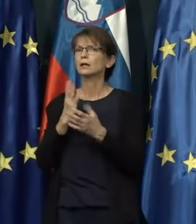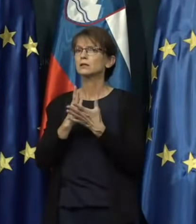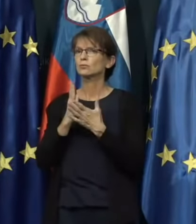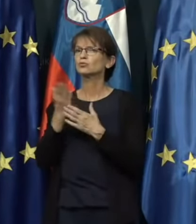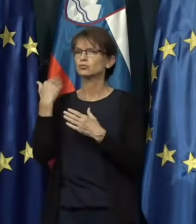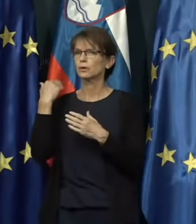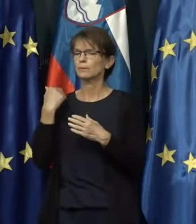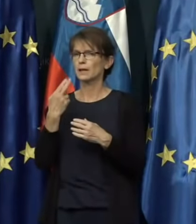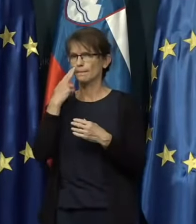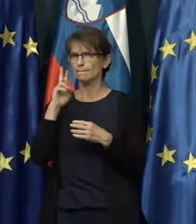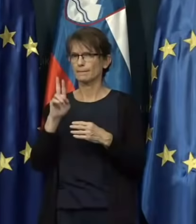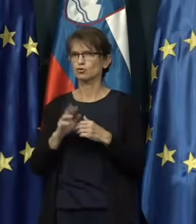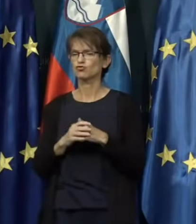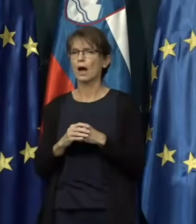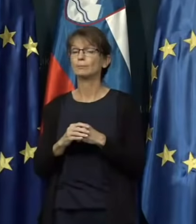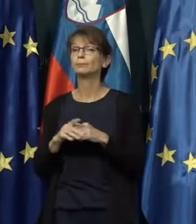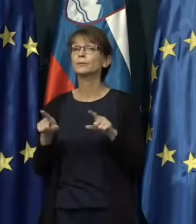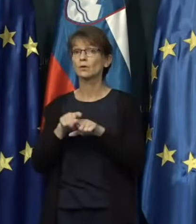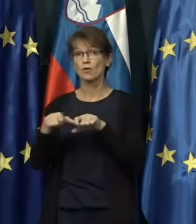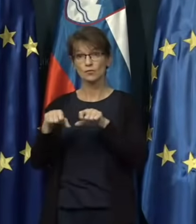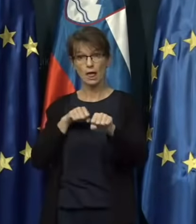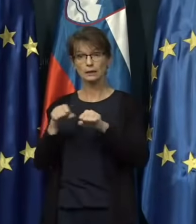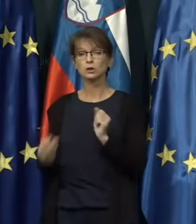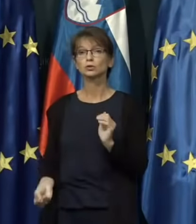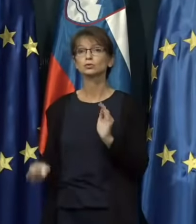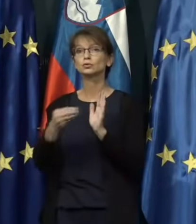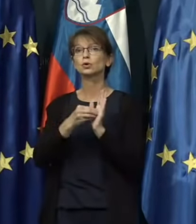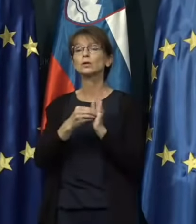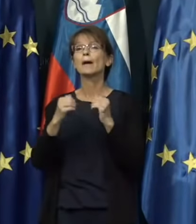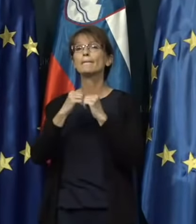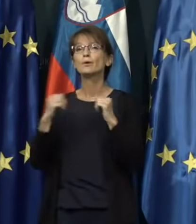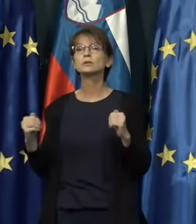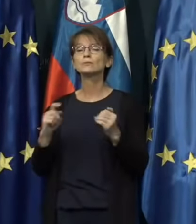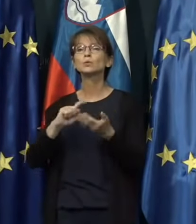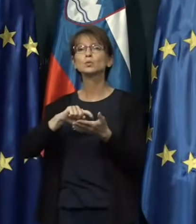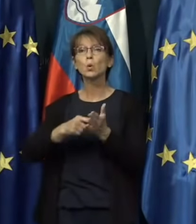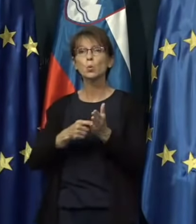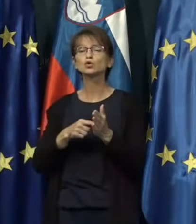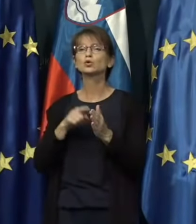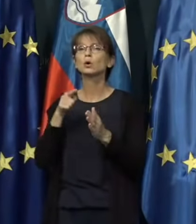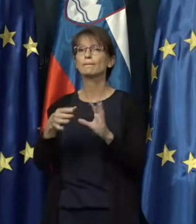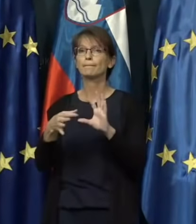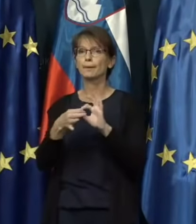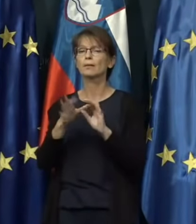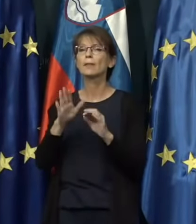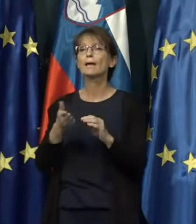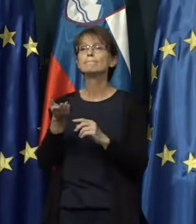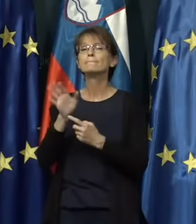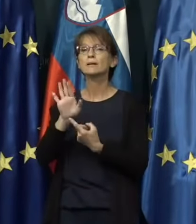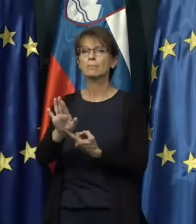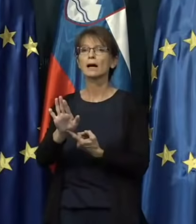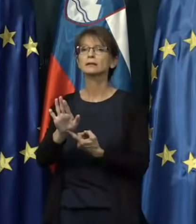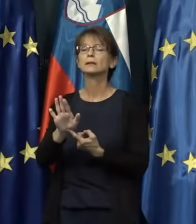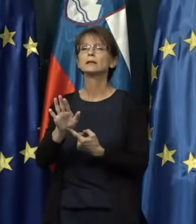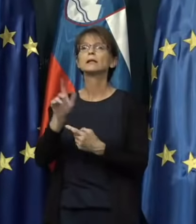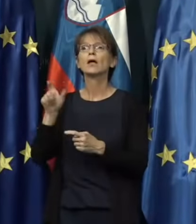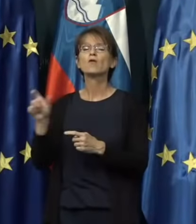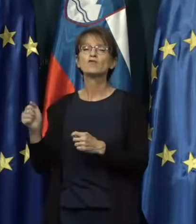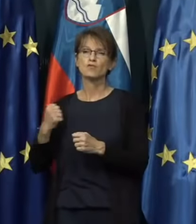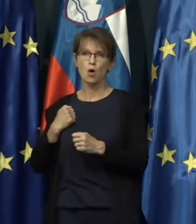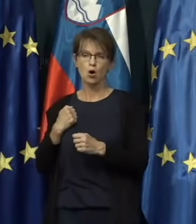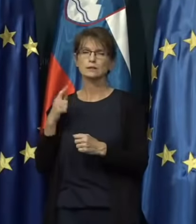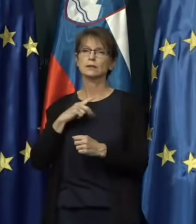Vlada je hkrati dodala tudi posebno točko, ki se nanaša na pripadnike slovenske vojske,